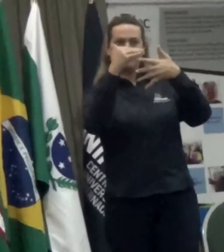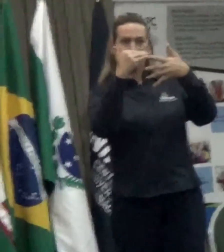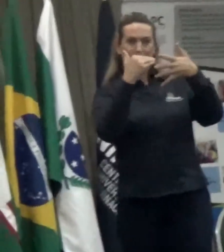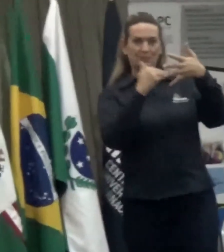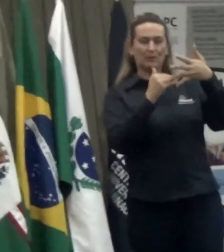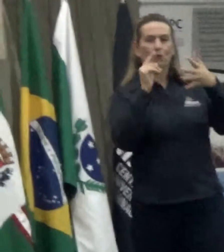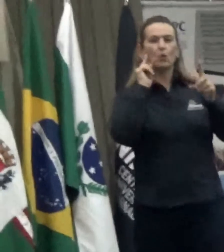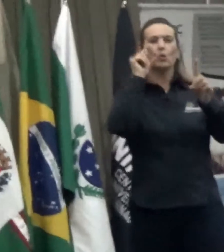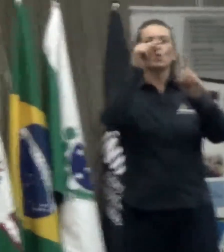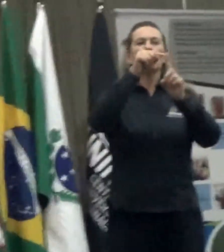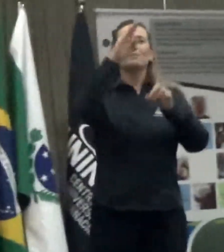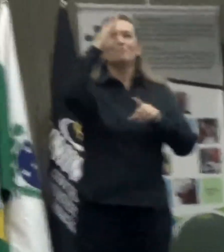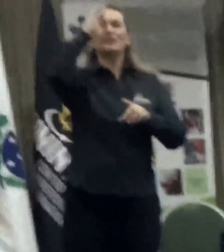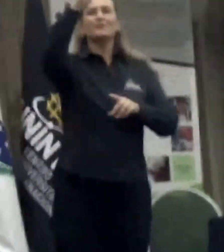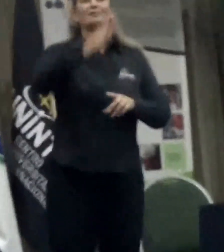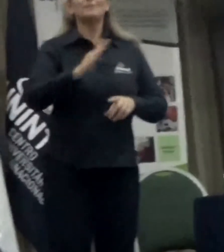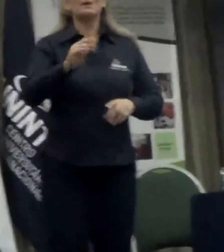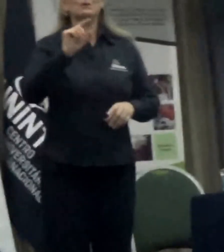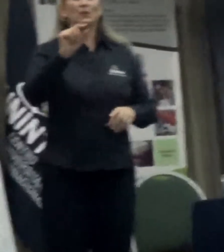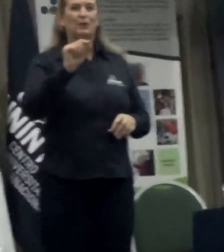enfim... Oh, oh...